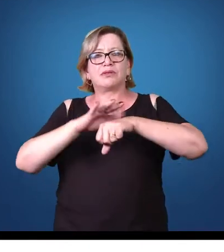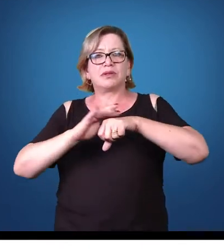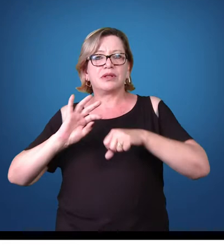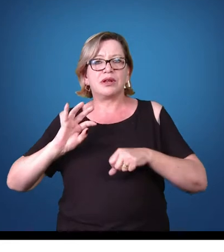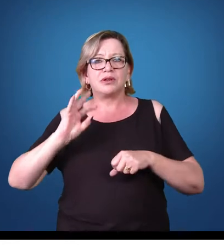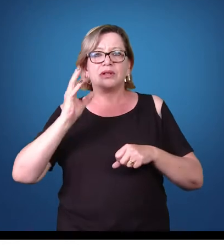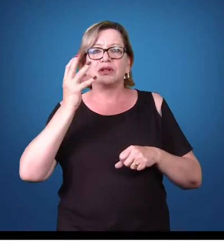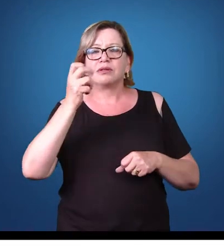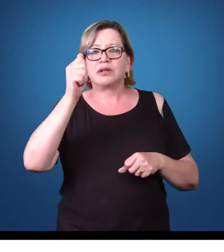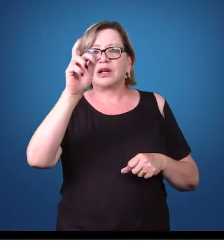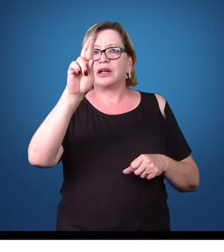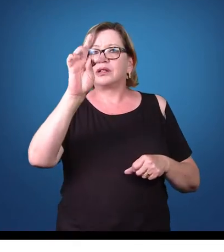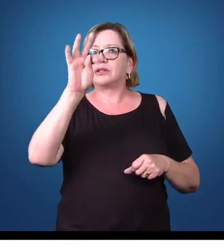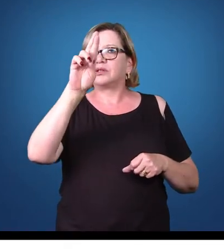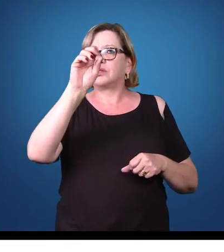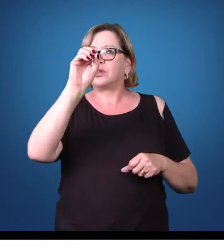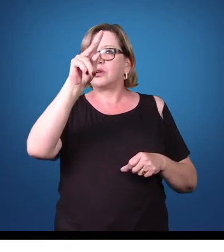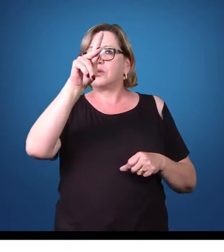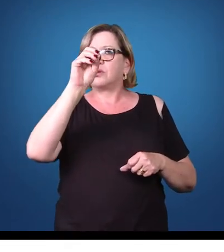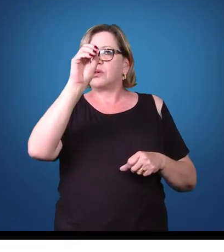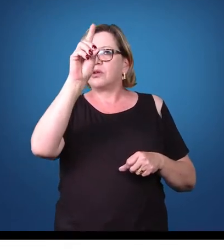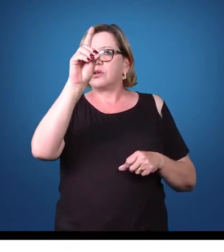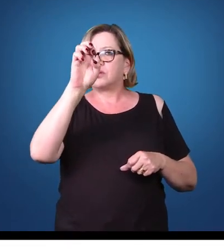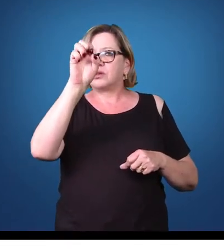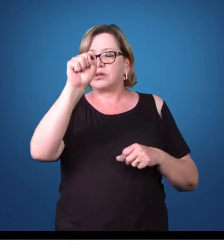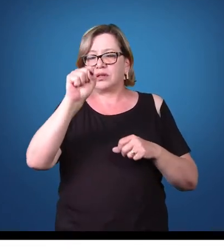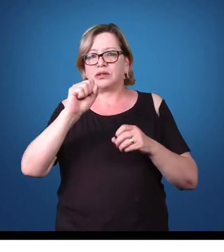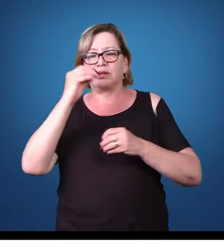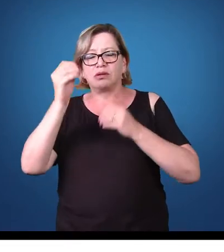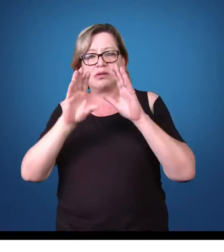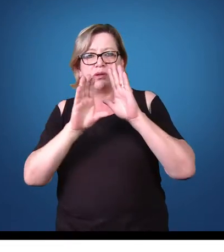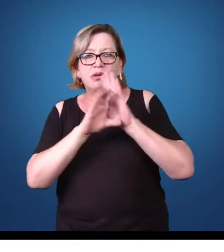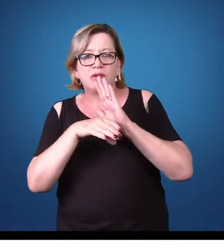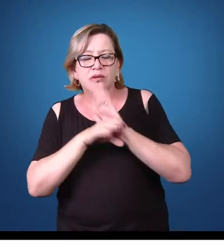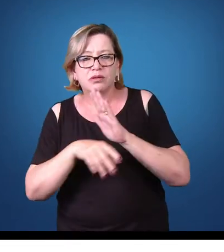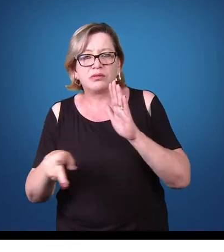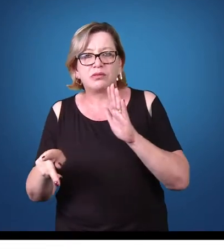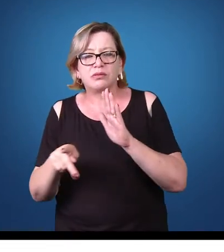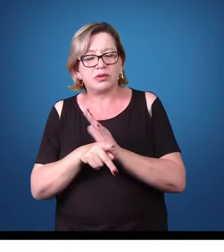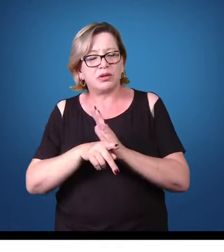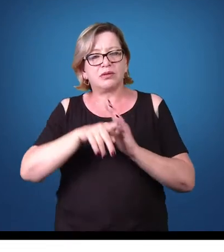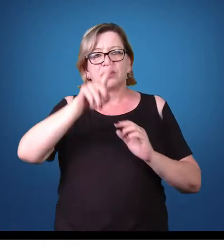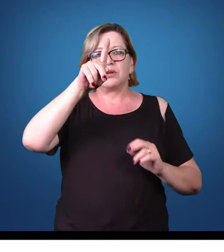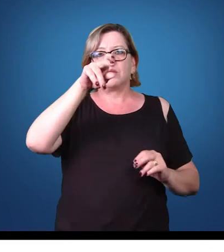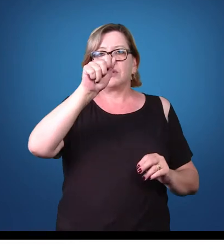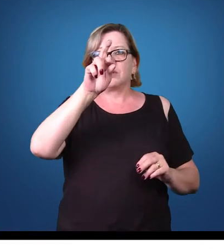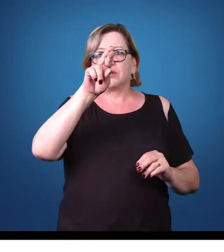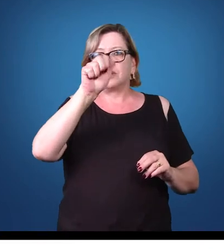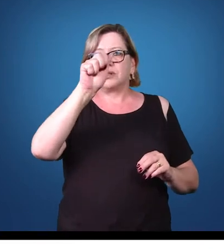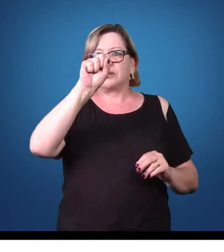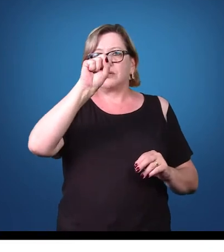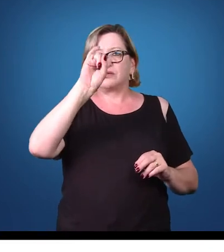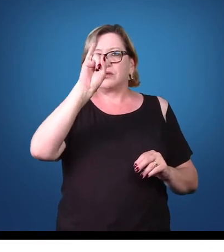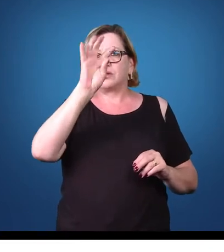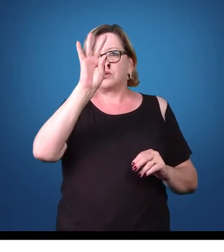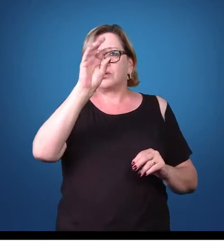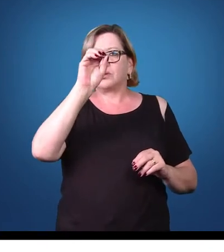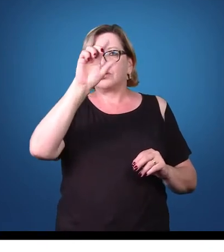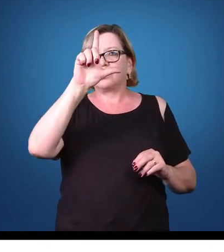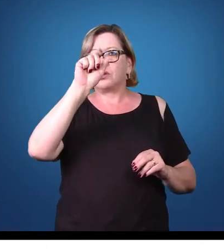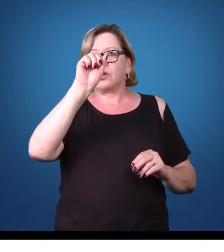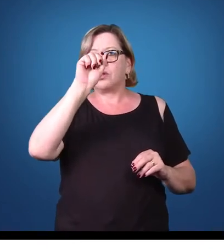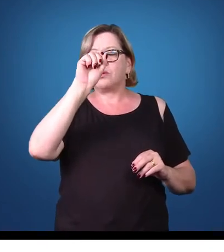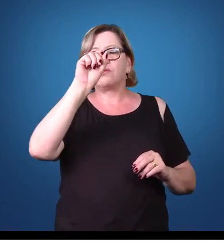por protozoários. Entre os conceitos de parasitologia, um é muito importante, o que é o